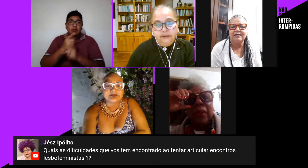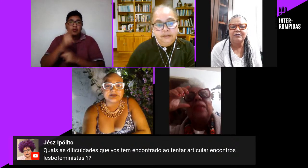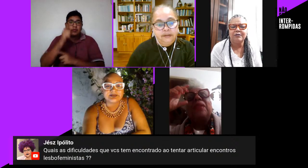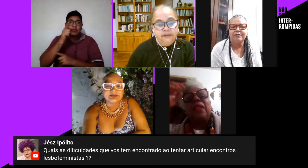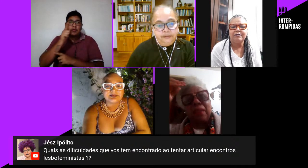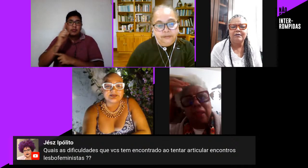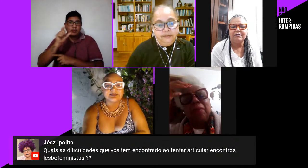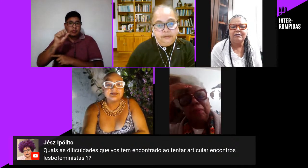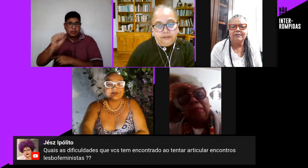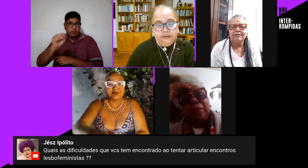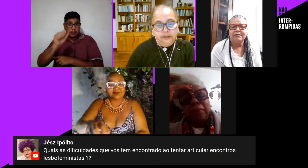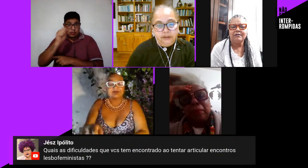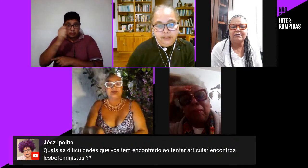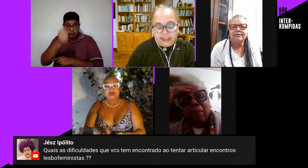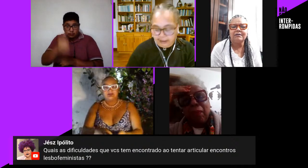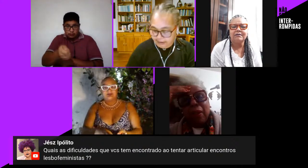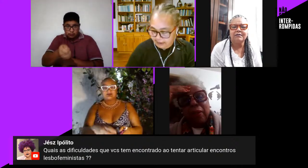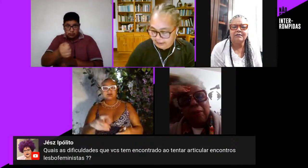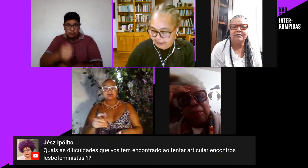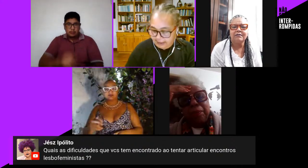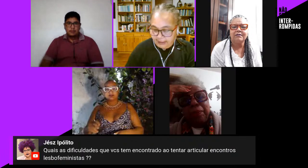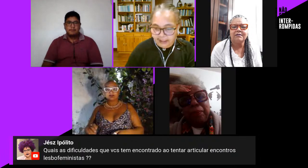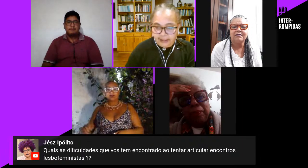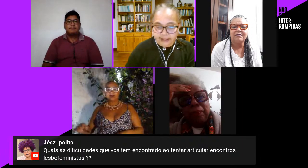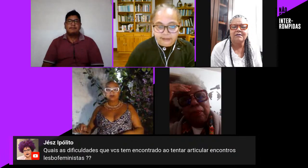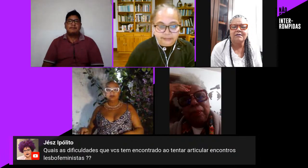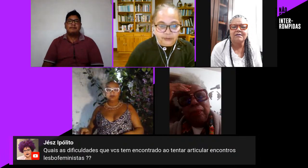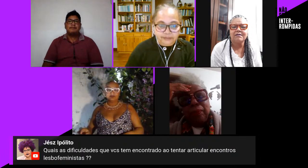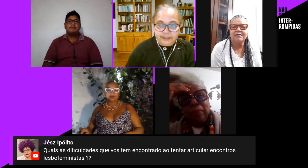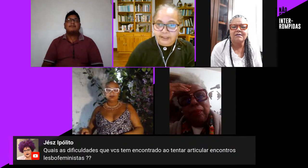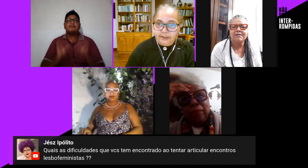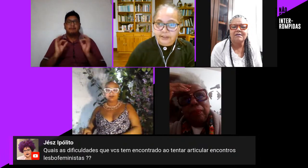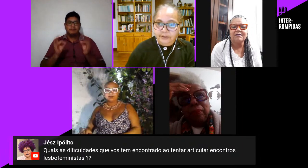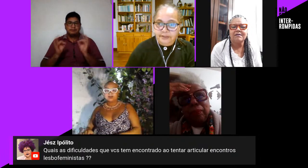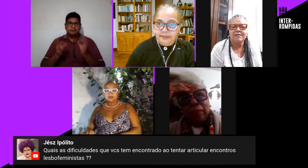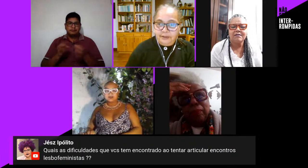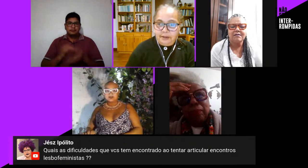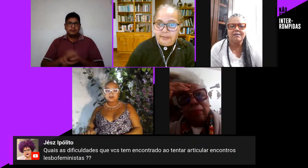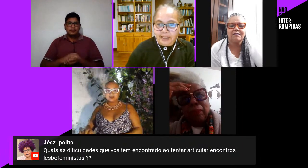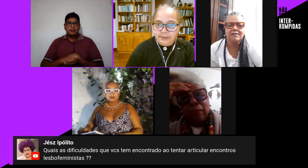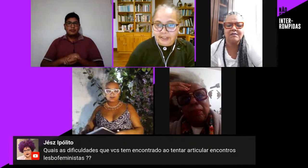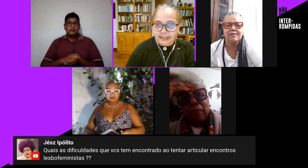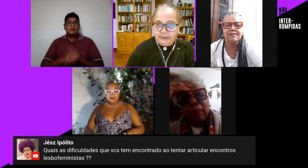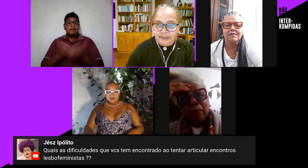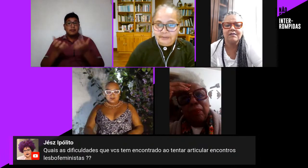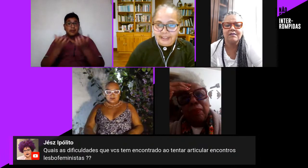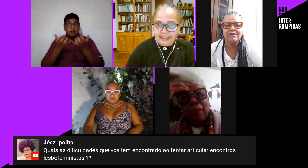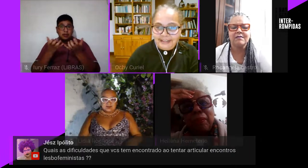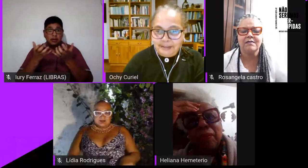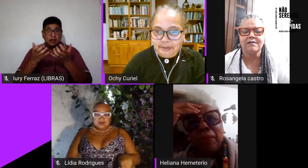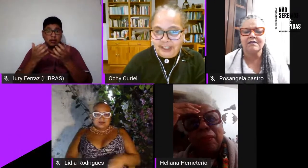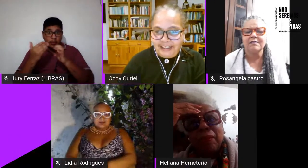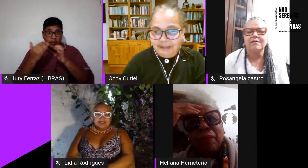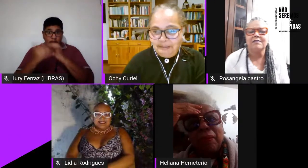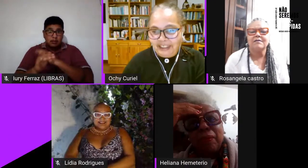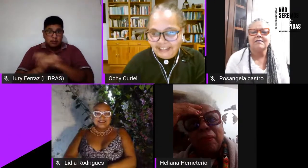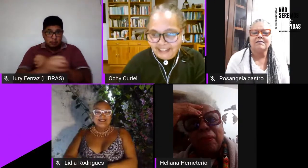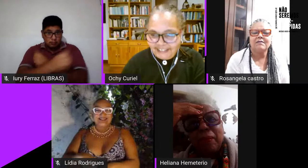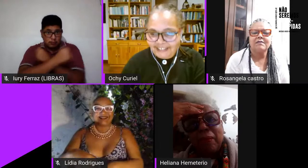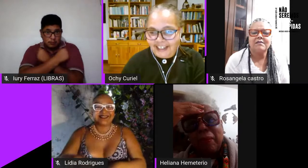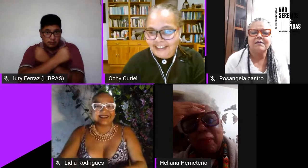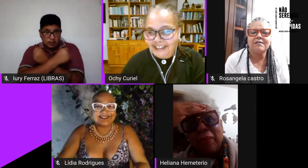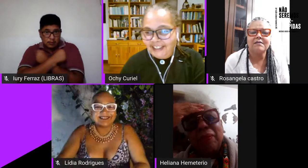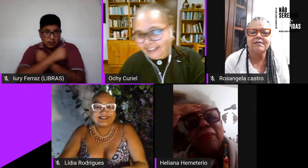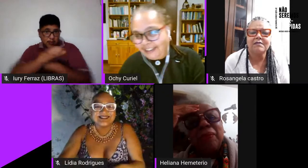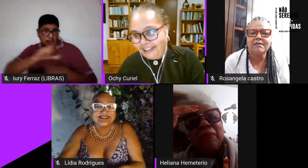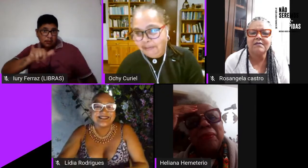-feministas sim sim ok bom eu quero enviar um abraço a Alice Oliveira que está por aqui também